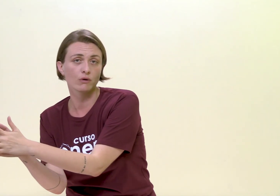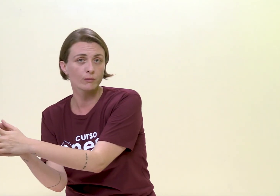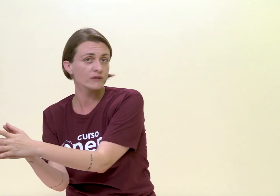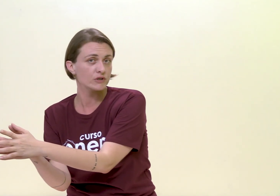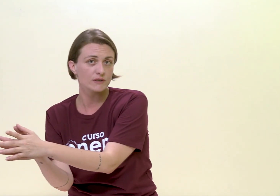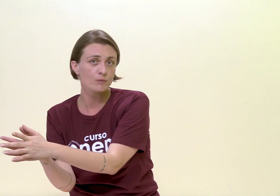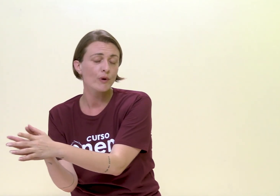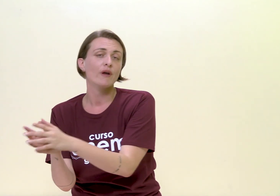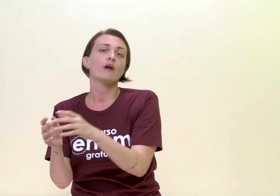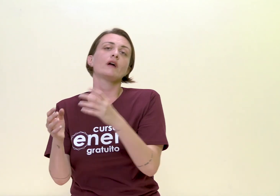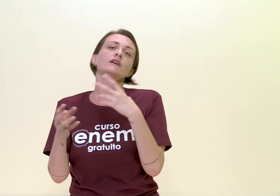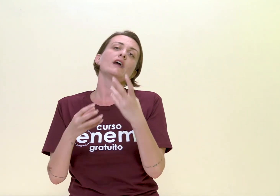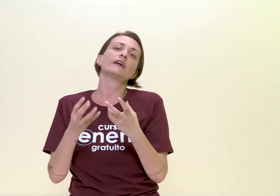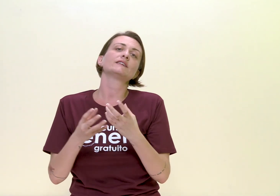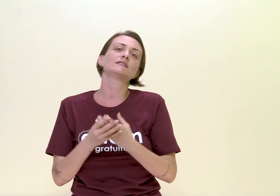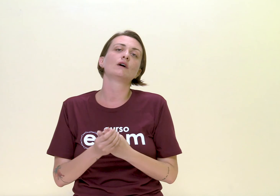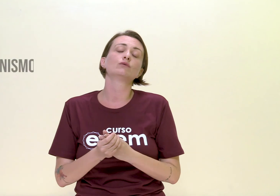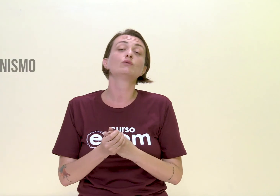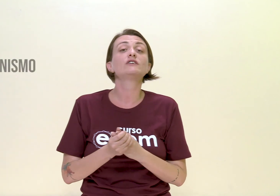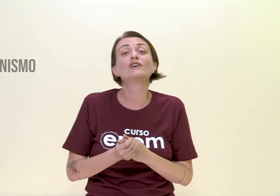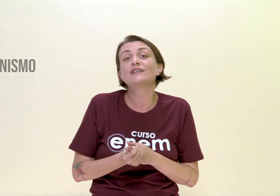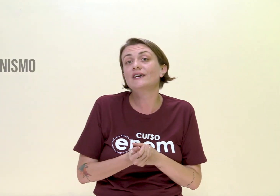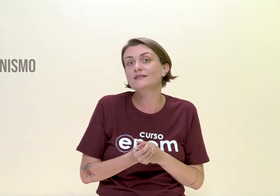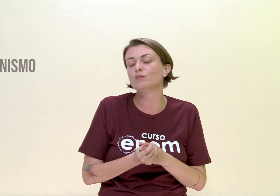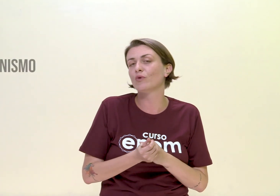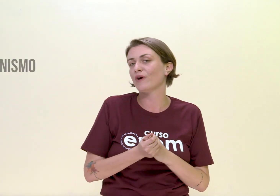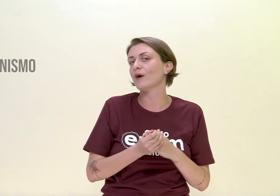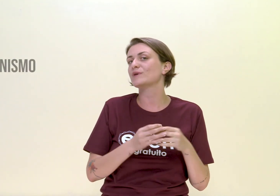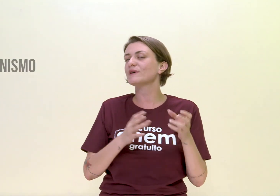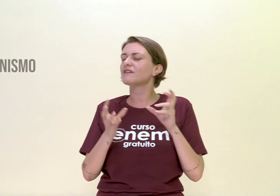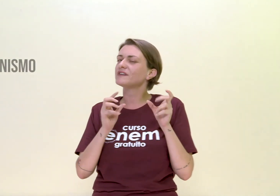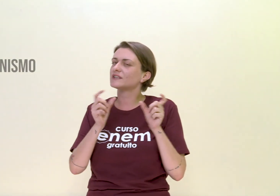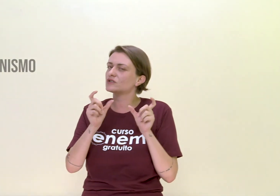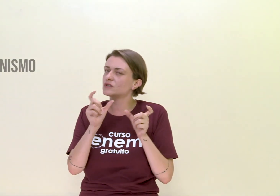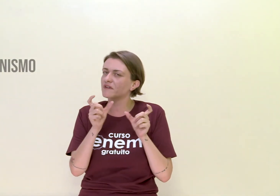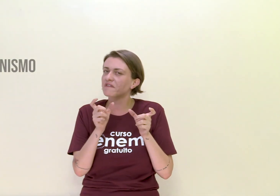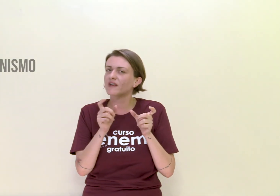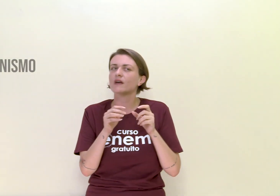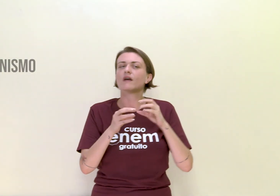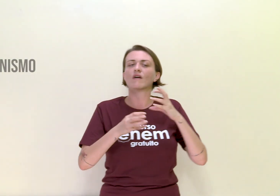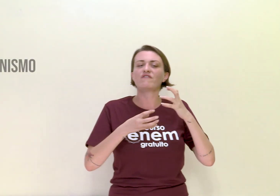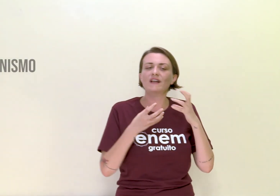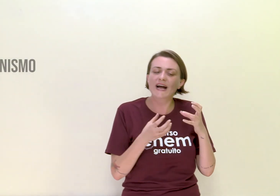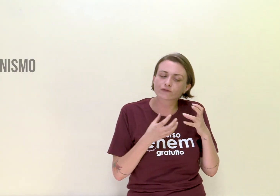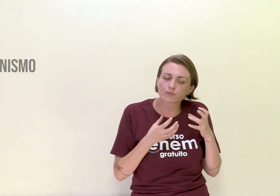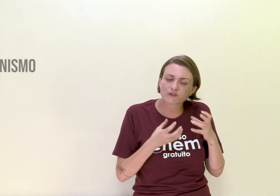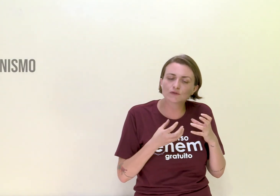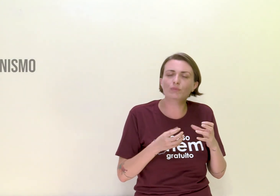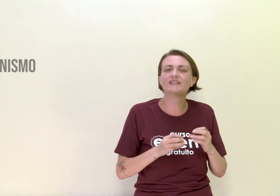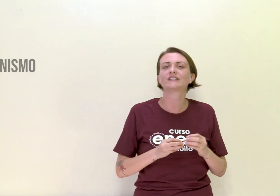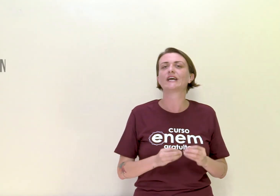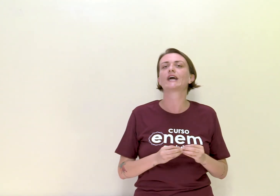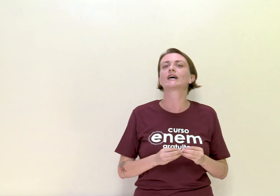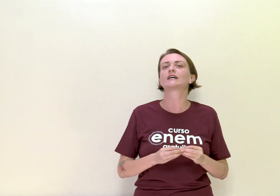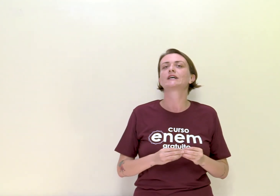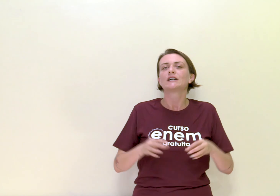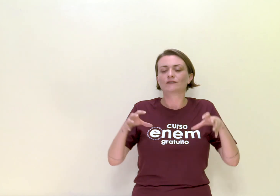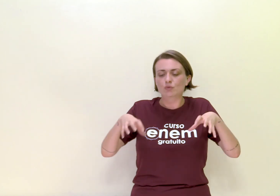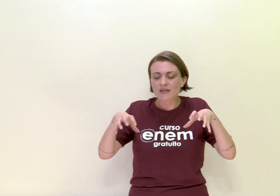que é o romantismo, que é a questão do indianismo. É a primeira vez que a gente vai ver falar sobre esse homem da terra, esse homem